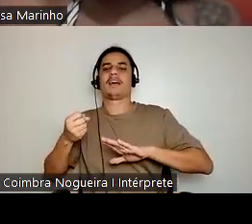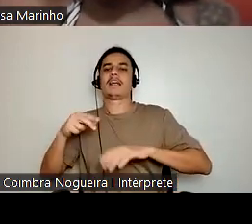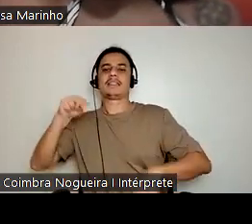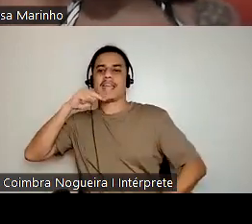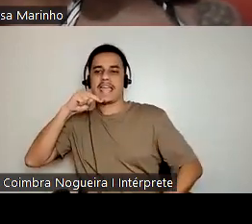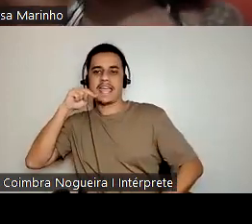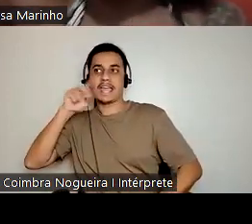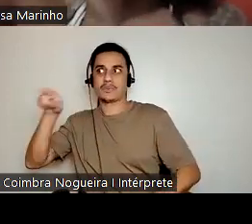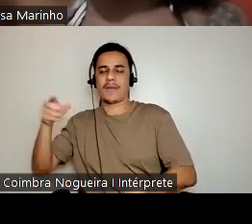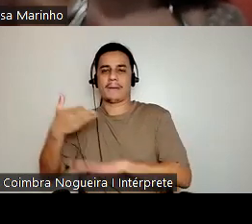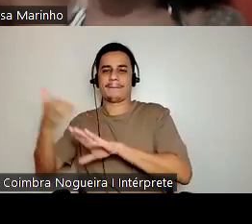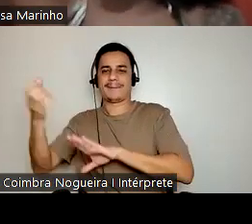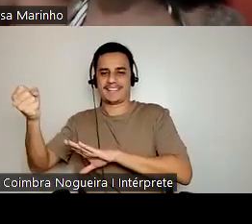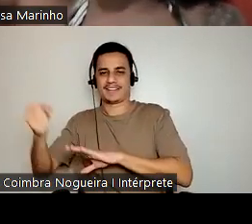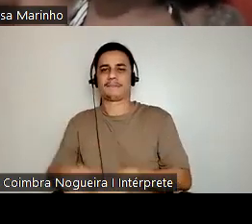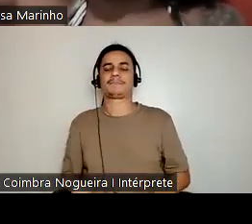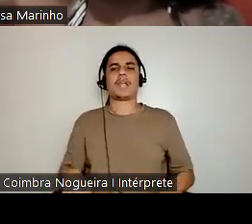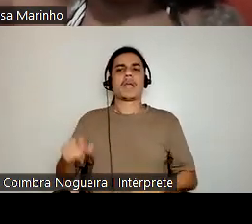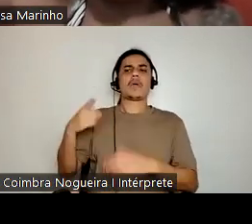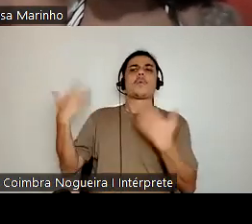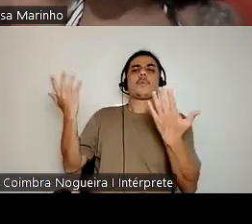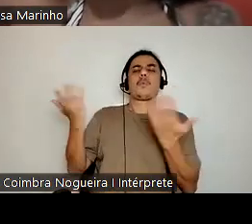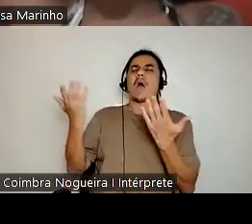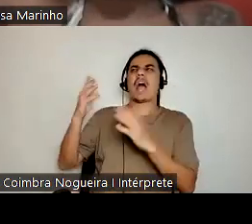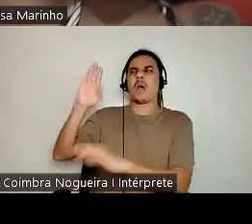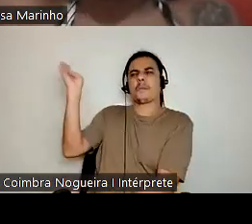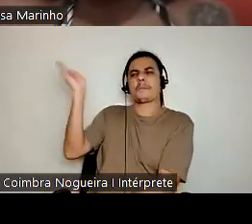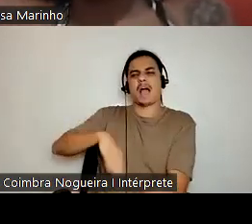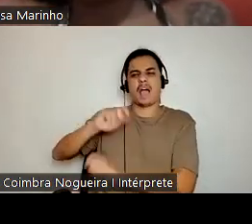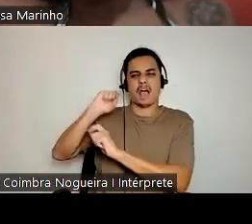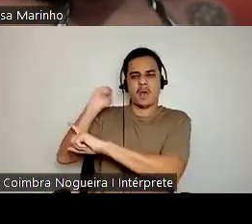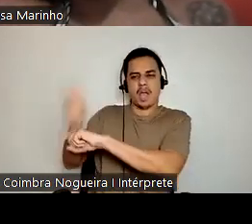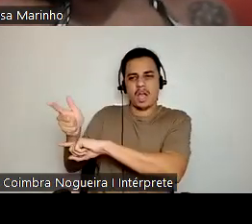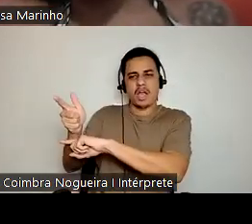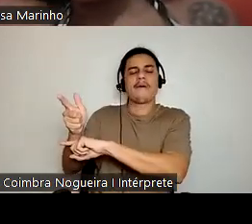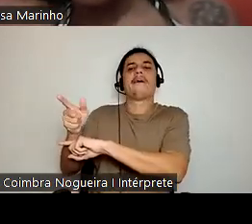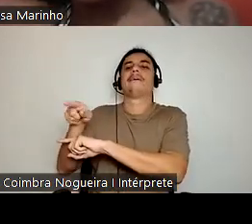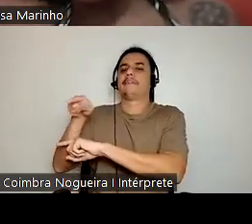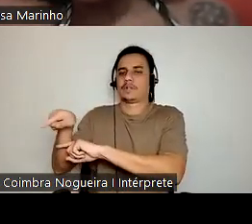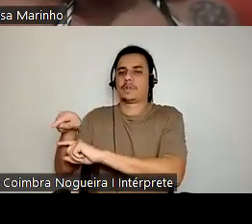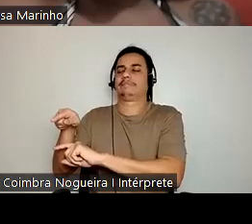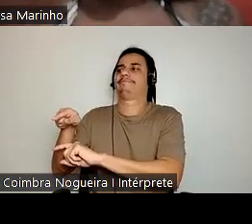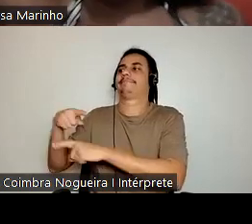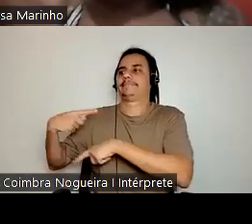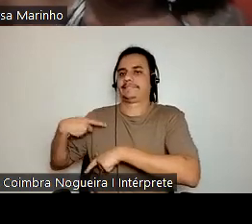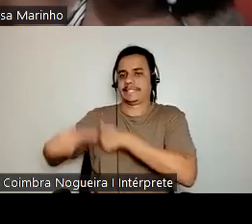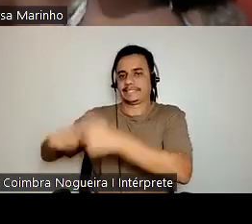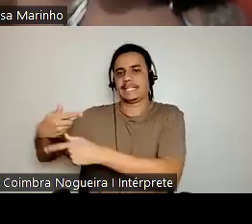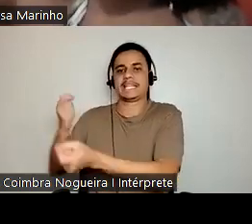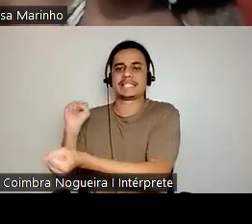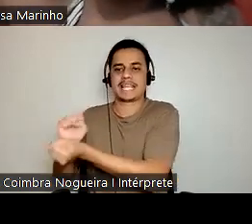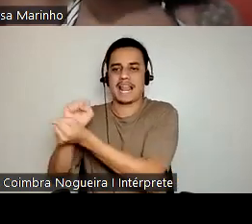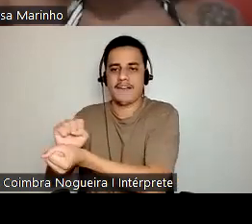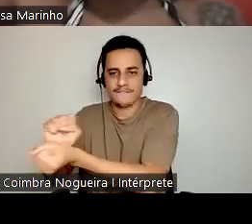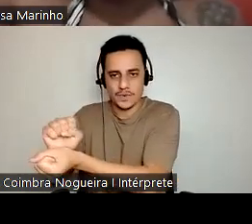claro. A maldição de Cã qual foi? Era ter seus descendentes escravizados e ser